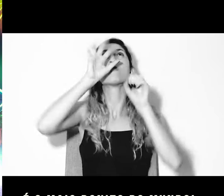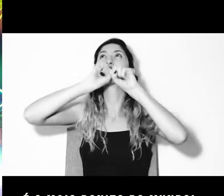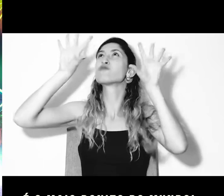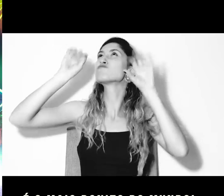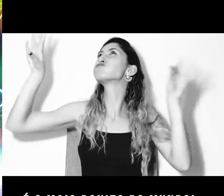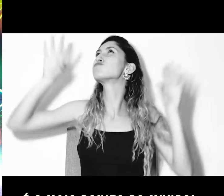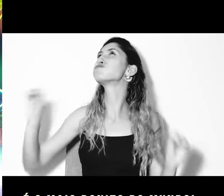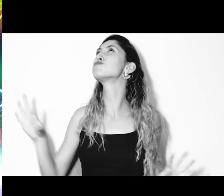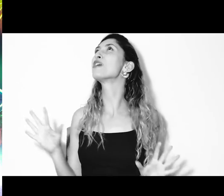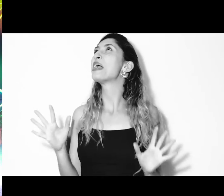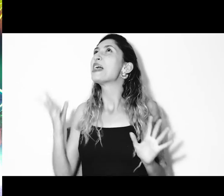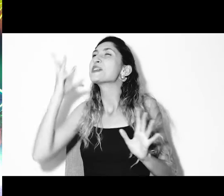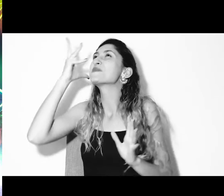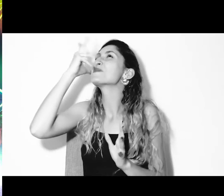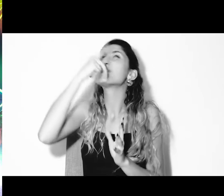mundo.